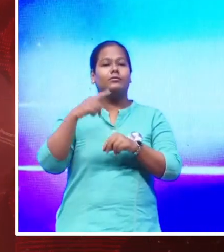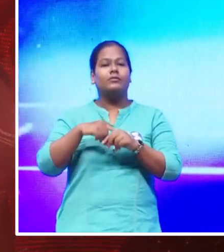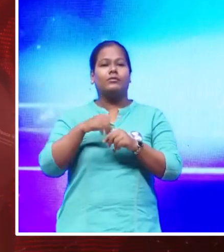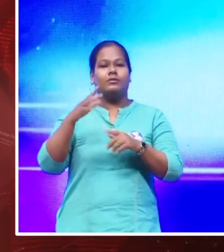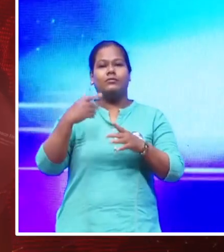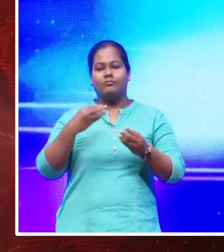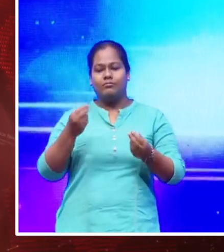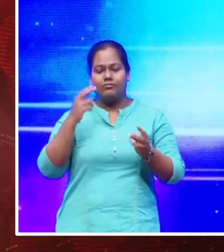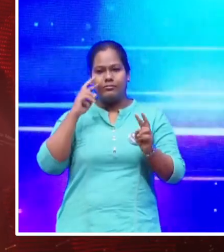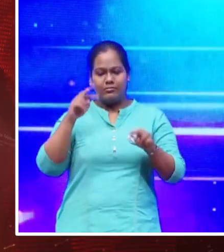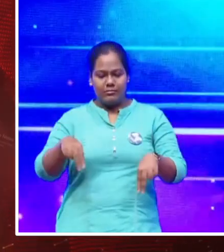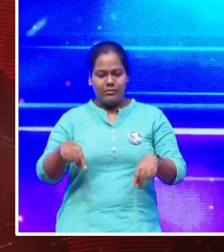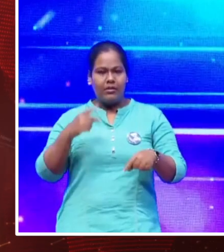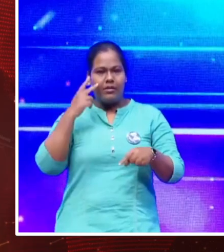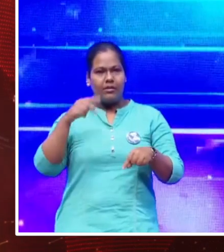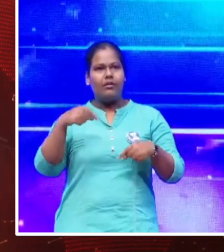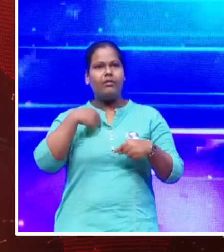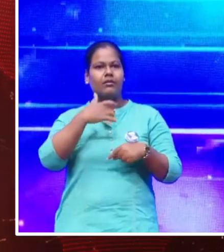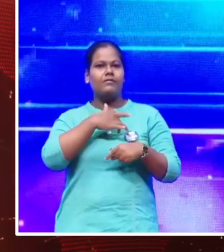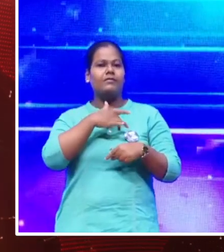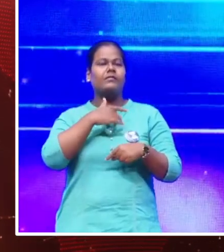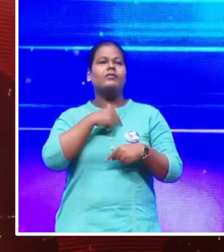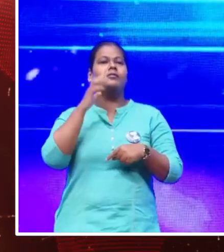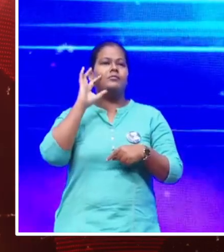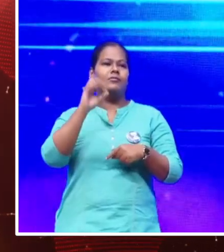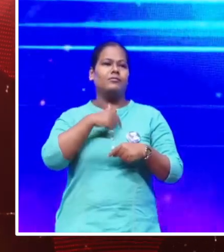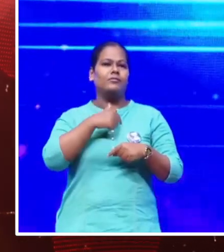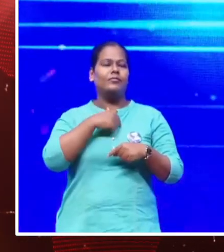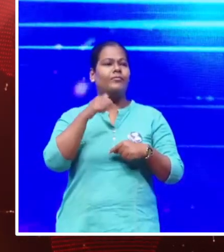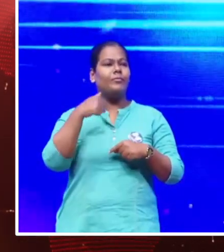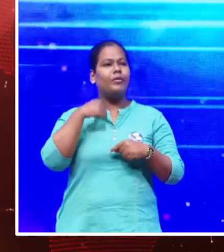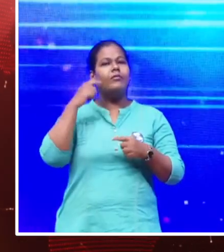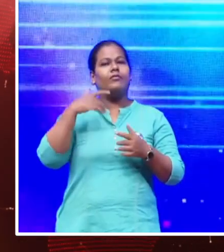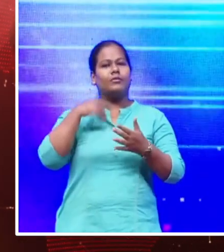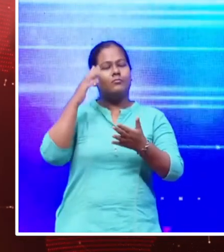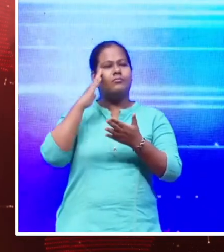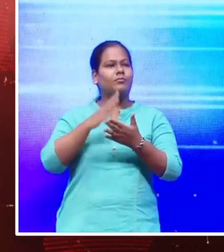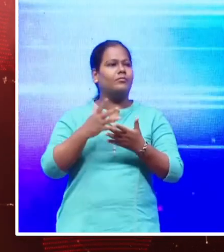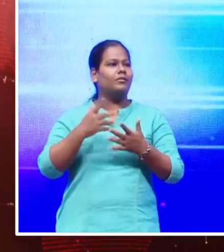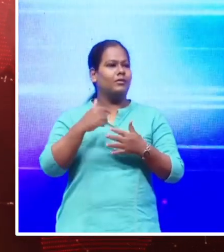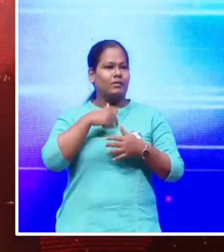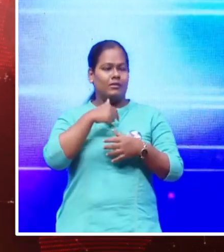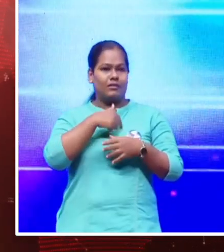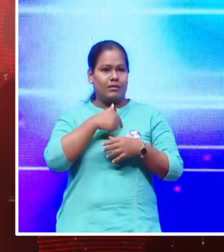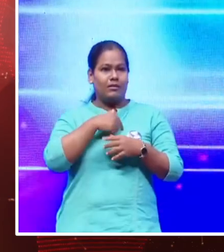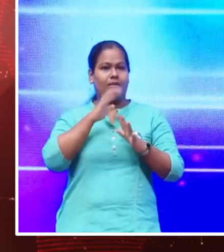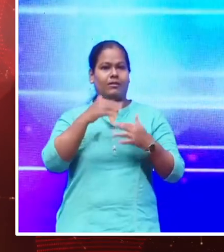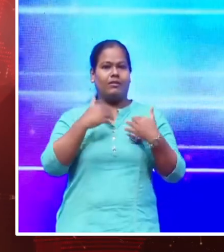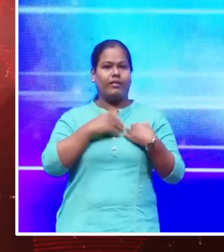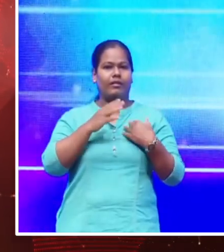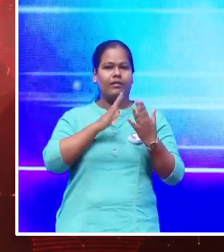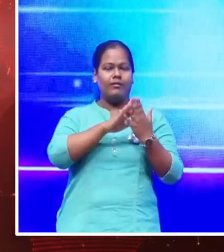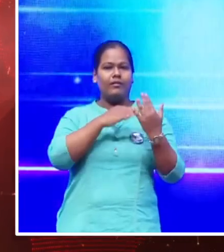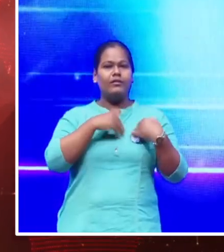जमीन से नीचे की बाते सोचने के लिए मजबूर हो जाता है लेकिन मैं यकीन के साथ कहता हूँ कि दिल भले यहां लेट में हो